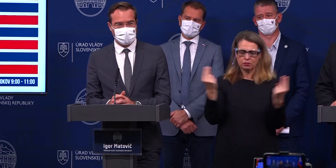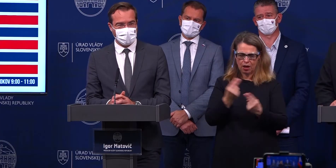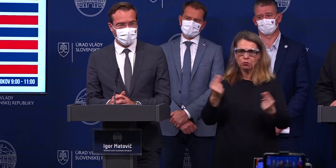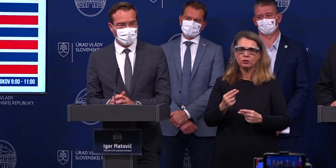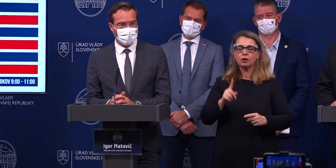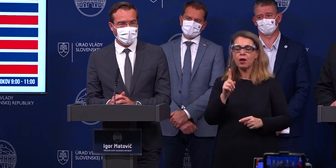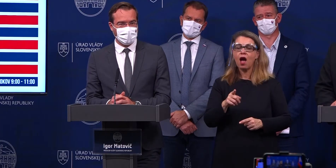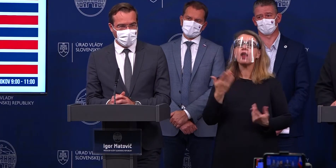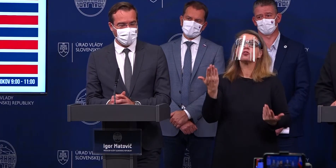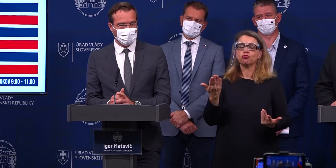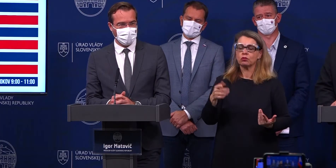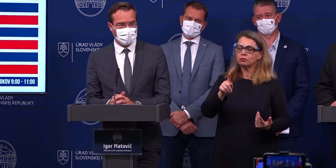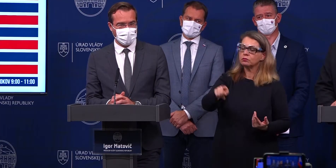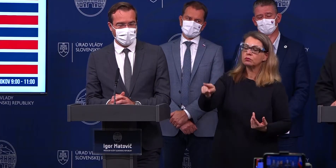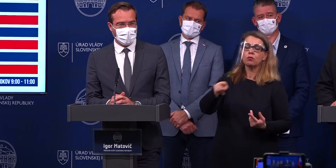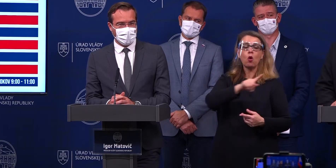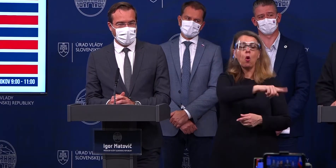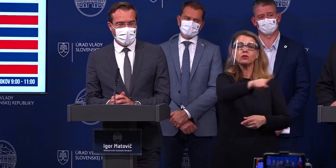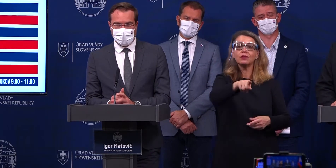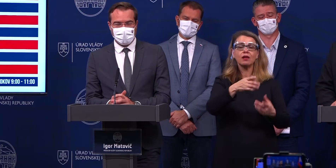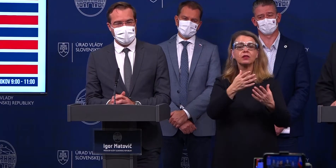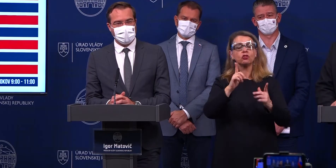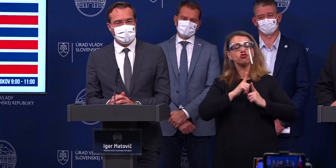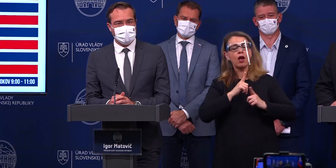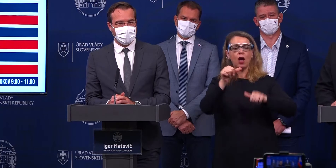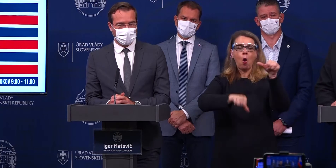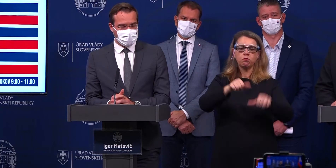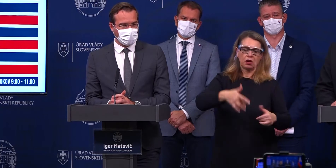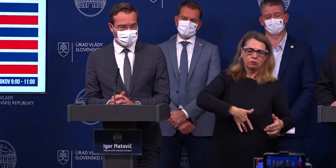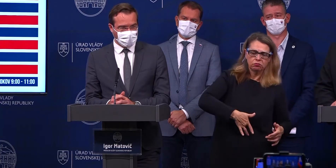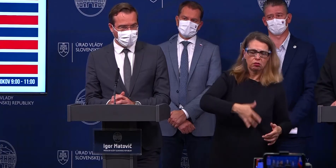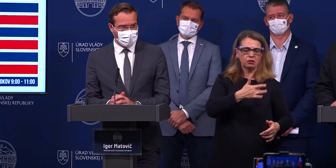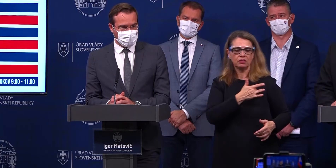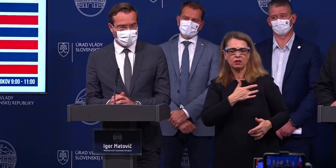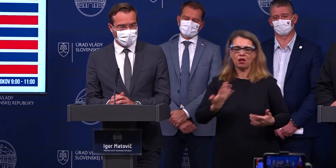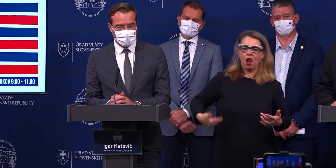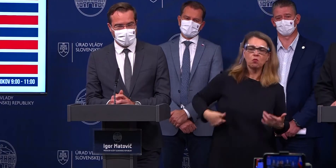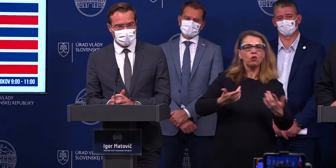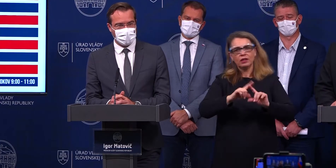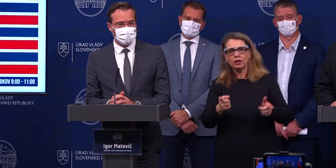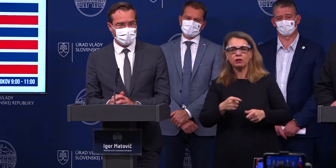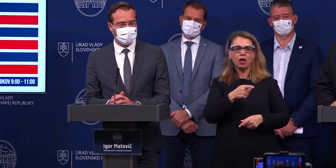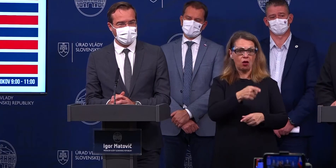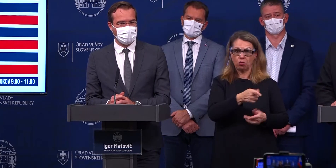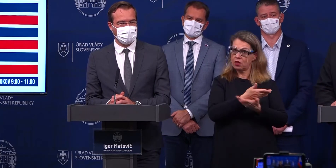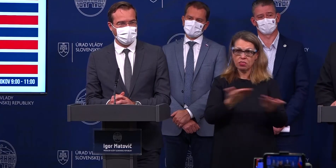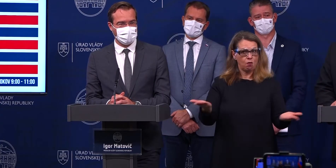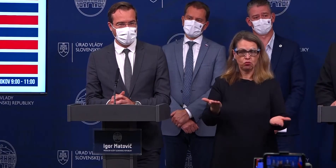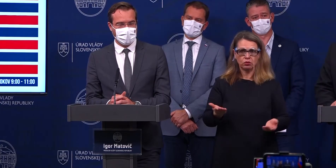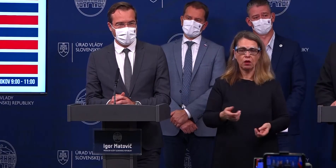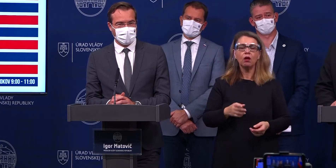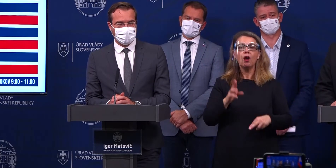čakajú na svoje výkony, tí ich nebudú mať. Áno, a potom sa budeme rozprávať, že kto je za to zodpovedný, že tí ľudia a nedostali zdravotnú